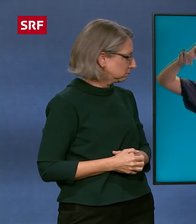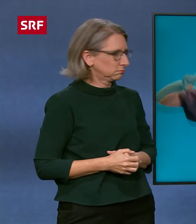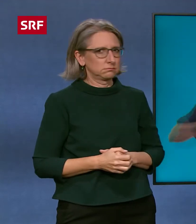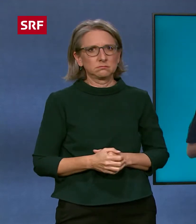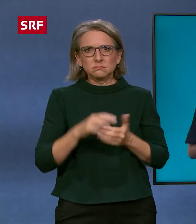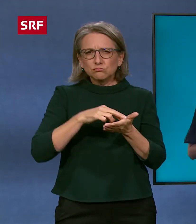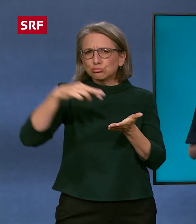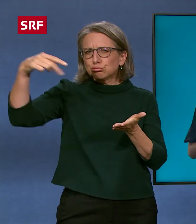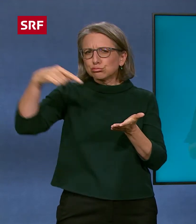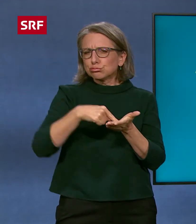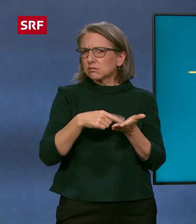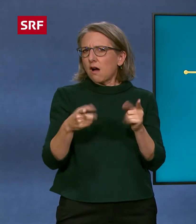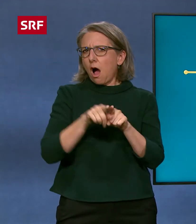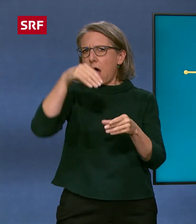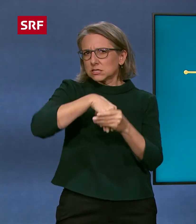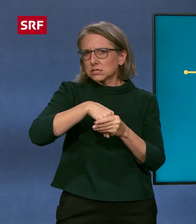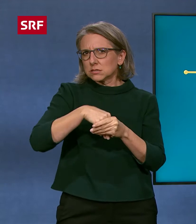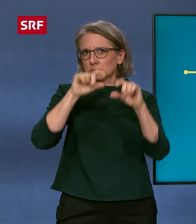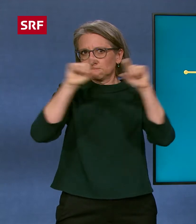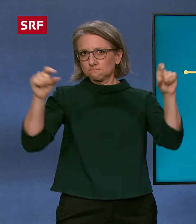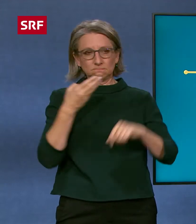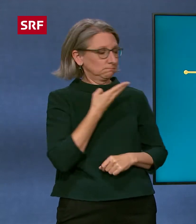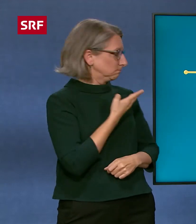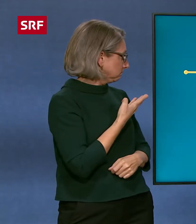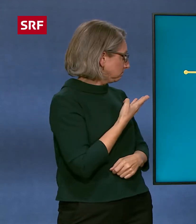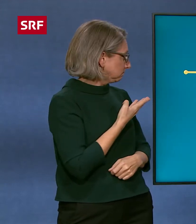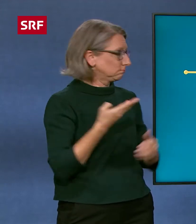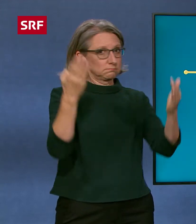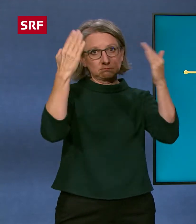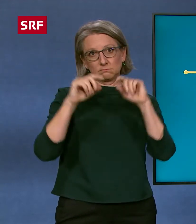Ist das a Wasser oder b Spaghetti?